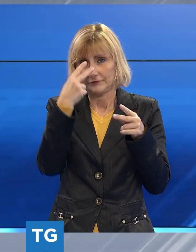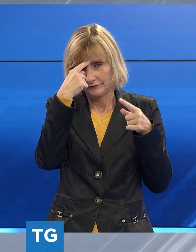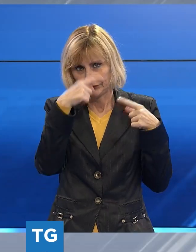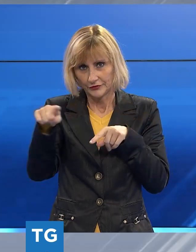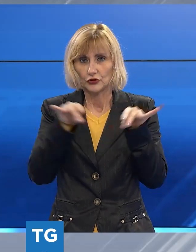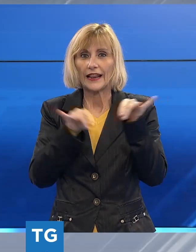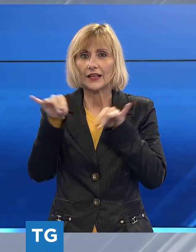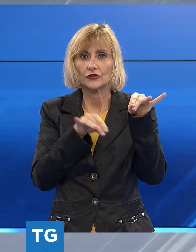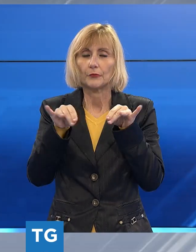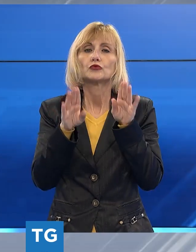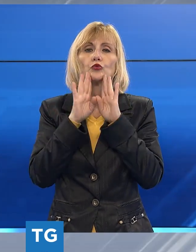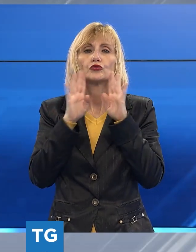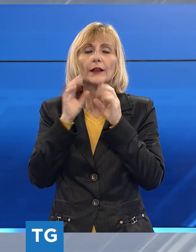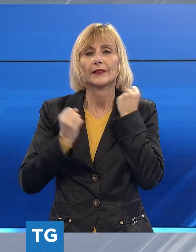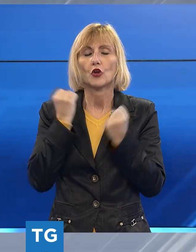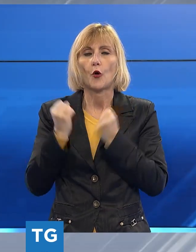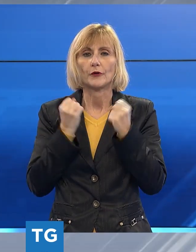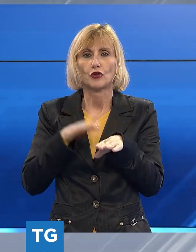suggerimenti commerciali.